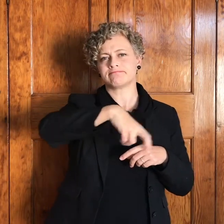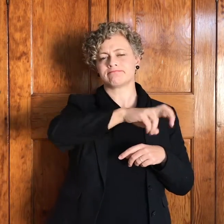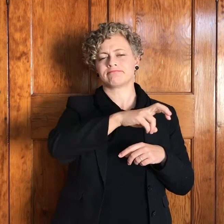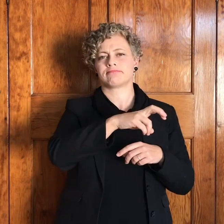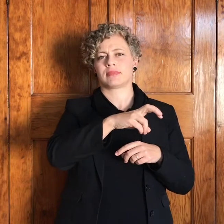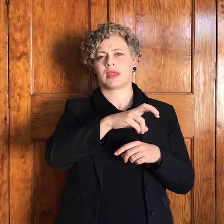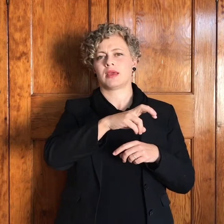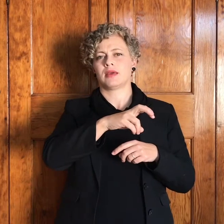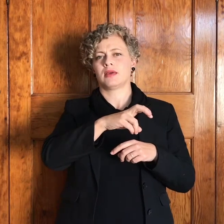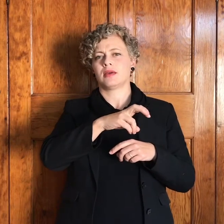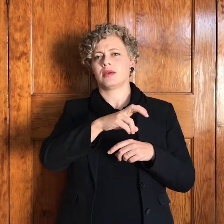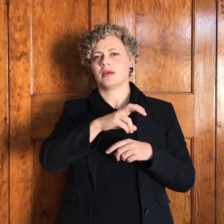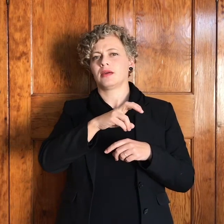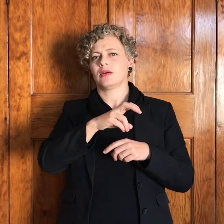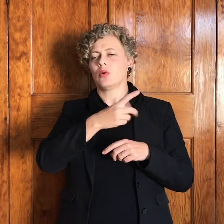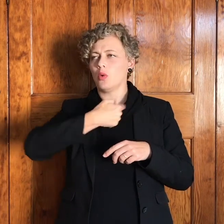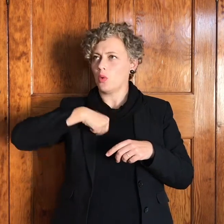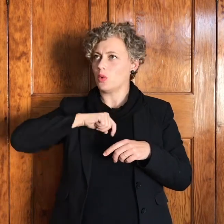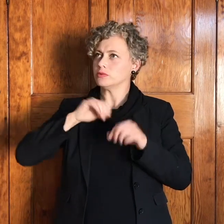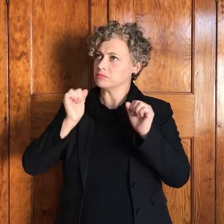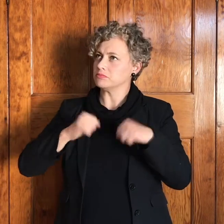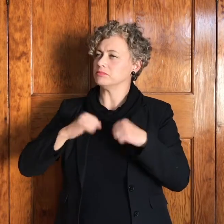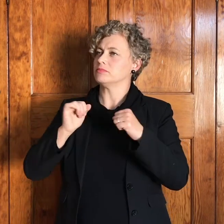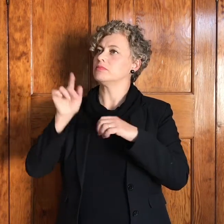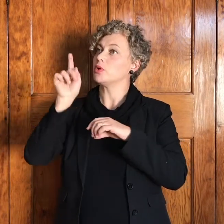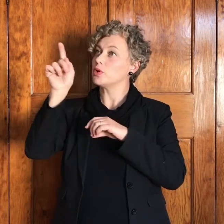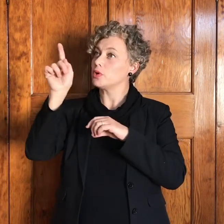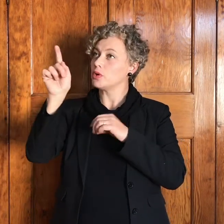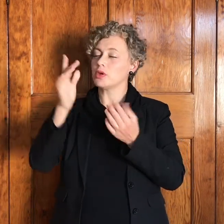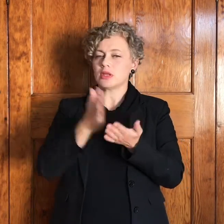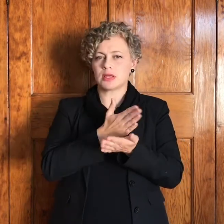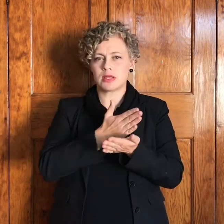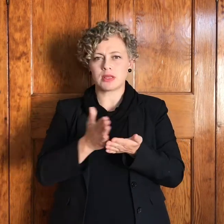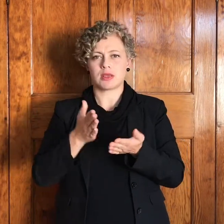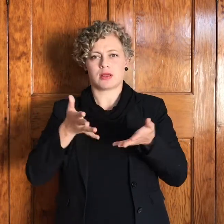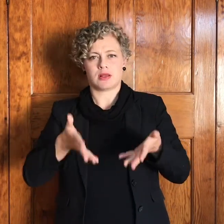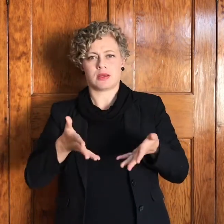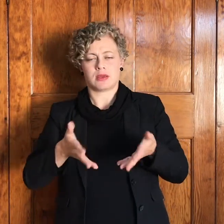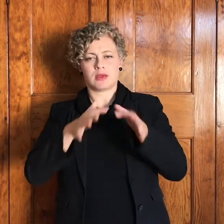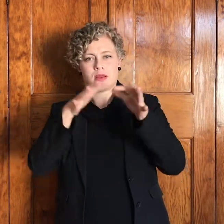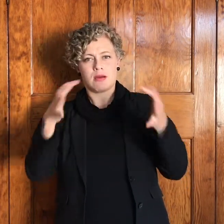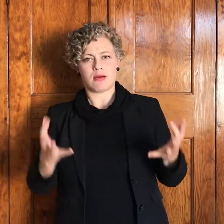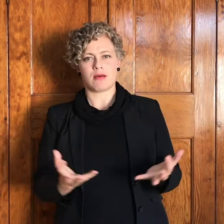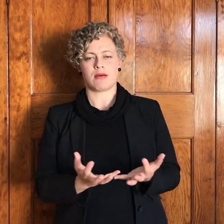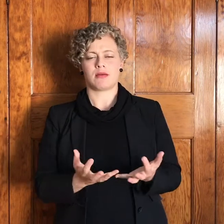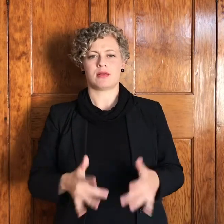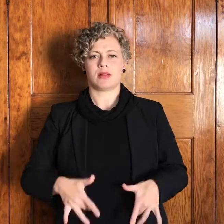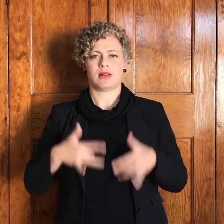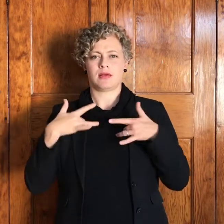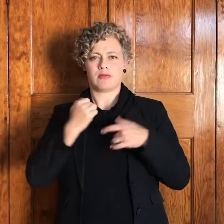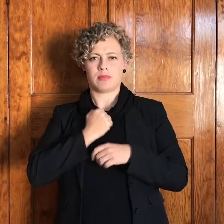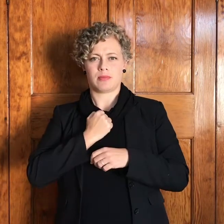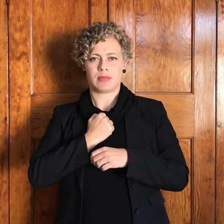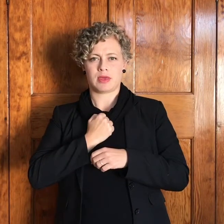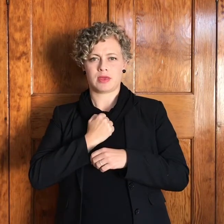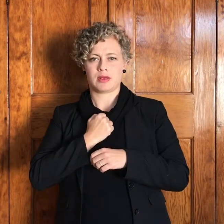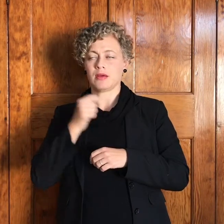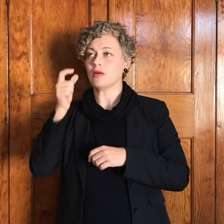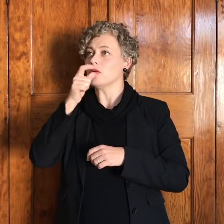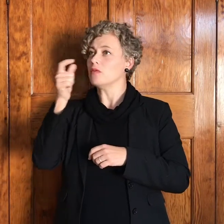het, Heere, U is my deel op aarde, en U woord is my die skat wat U aan my toe betrouw het, op die